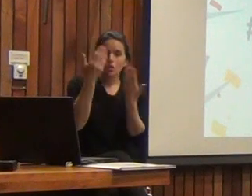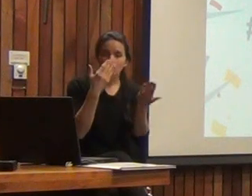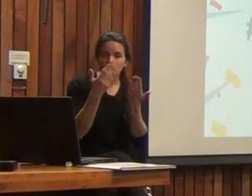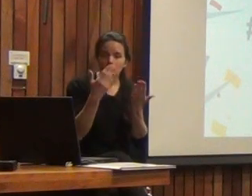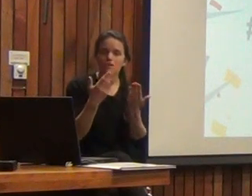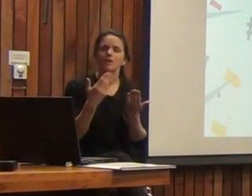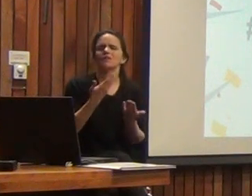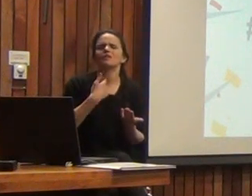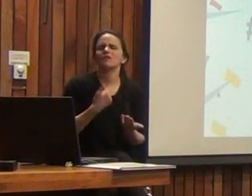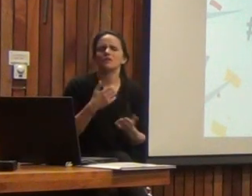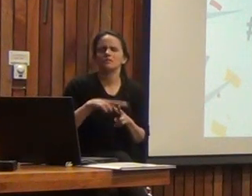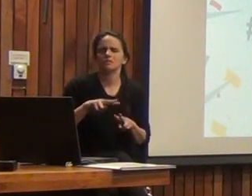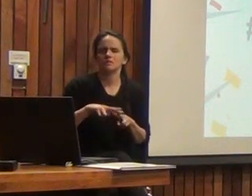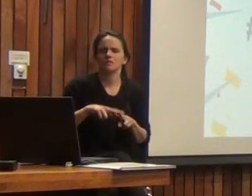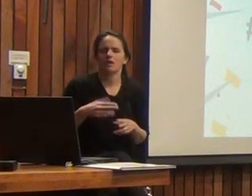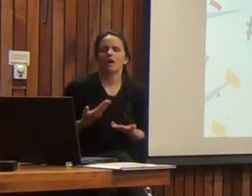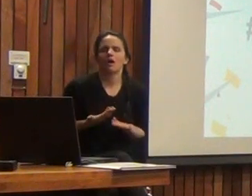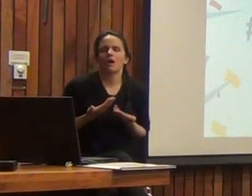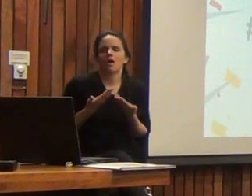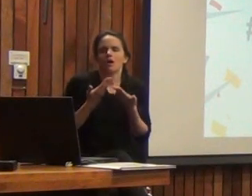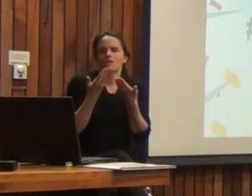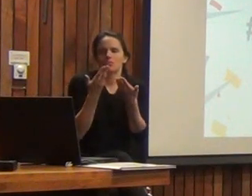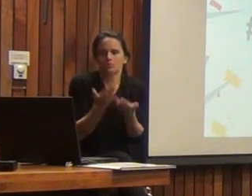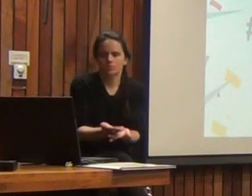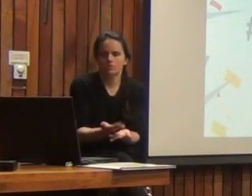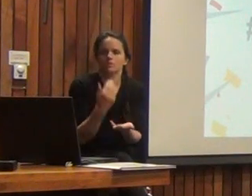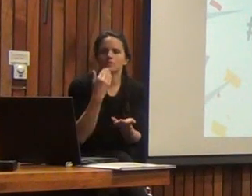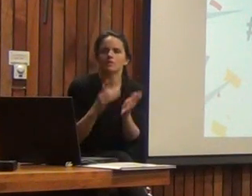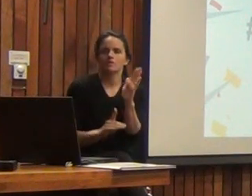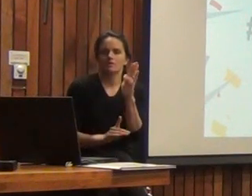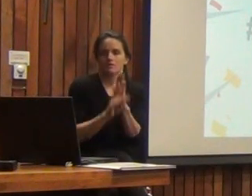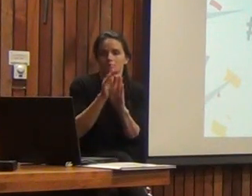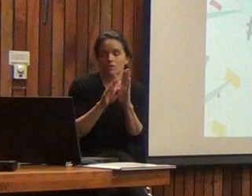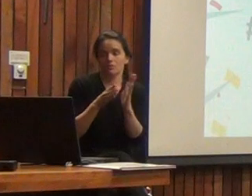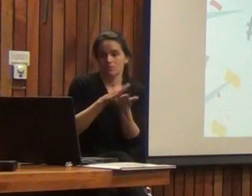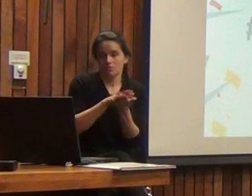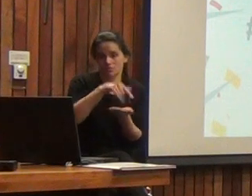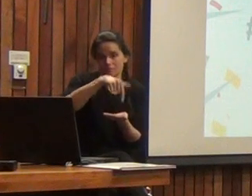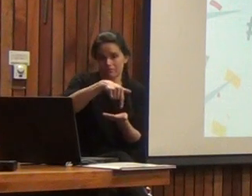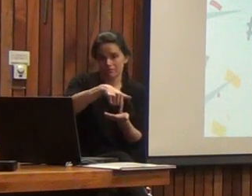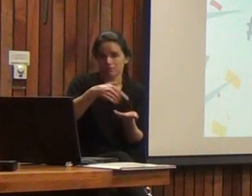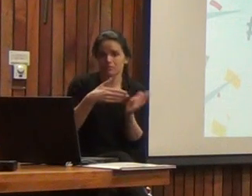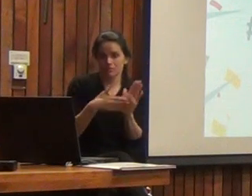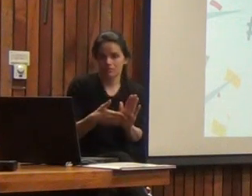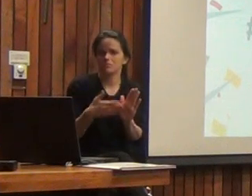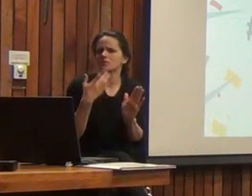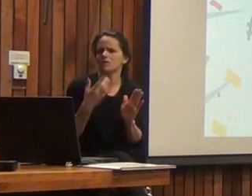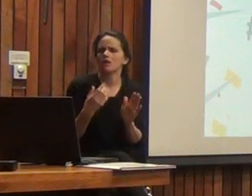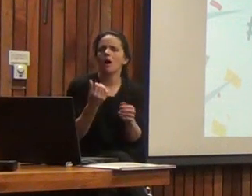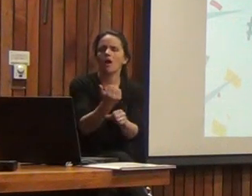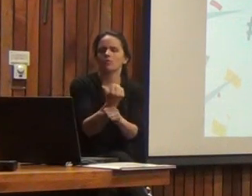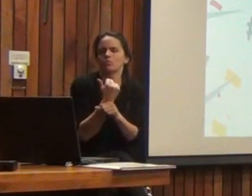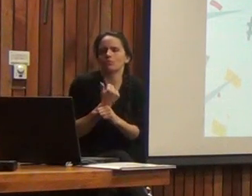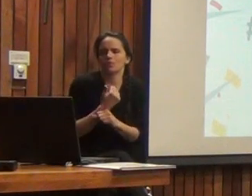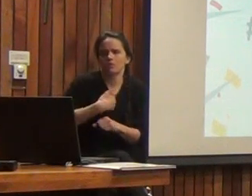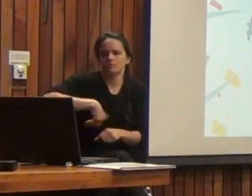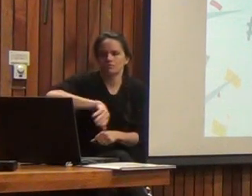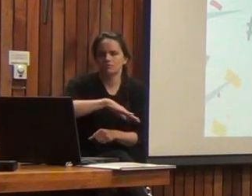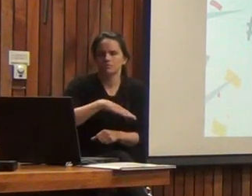poder contribuir precisamente a hacer este tipo de desarrollos que nos ayuda a